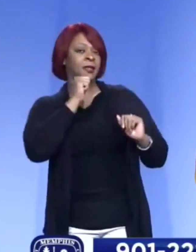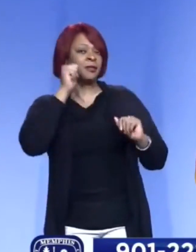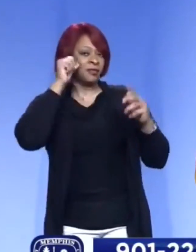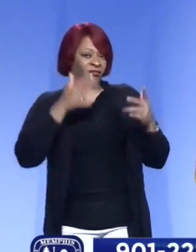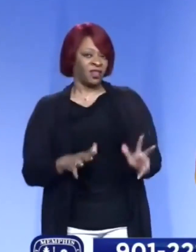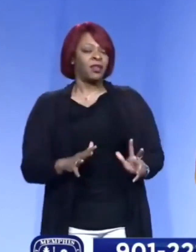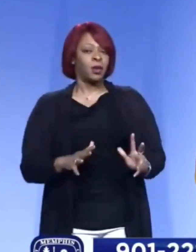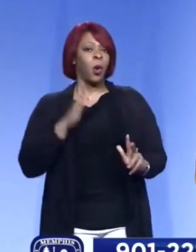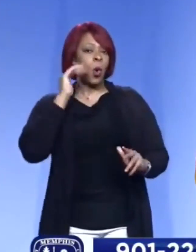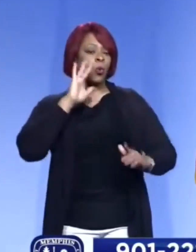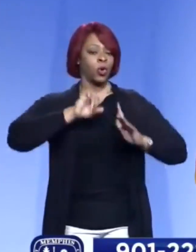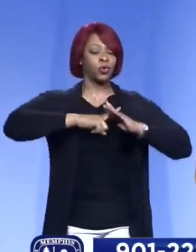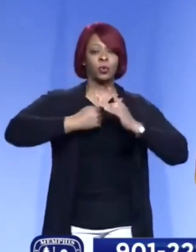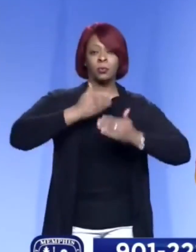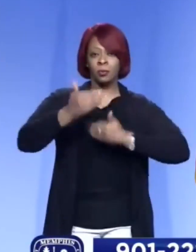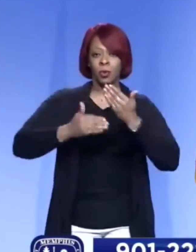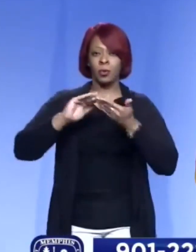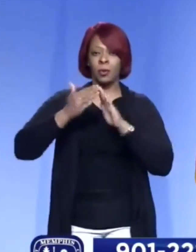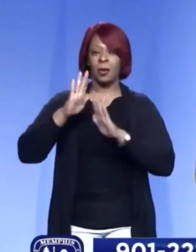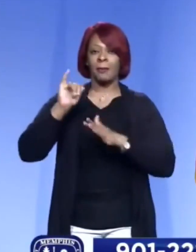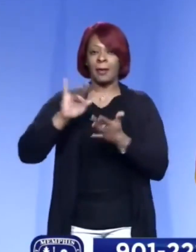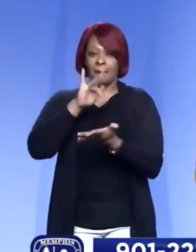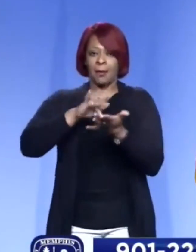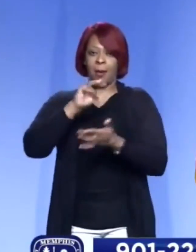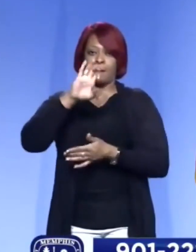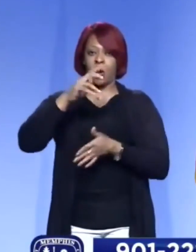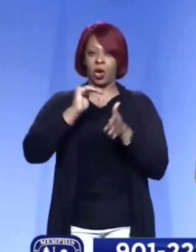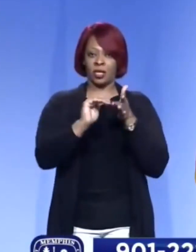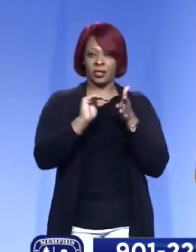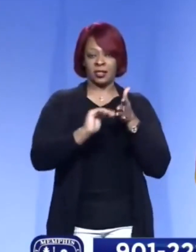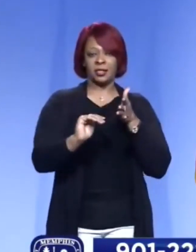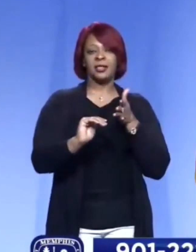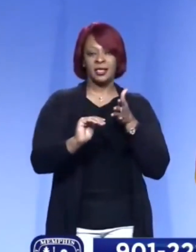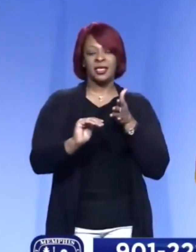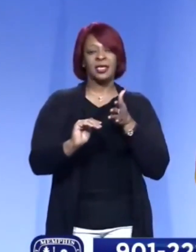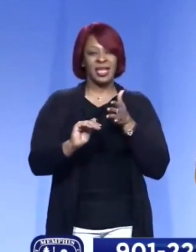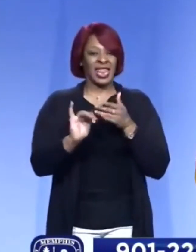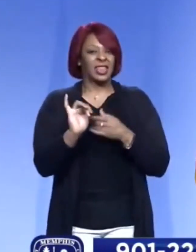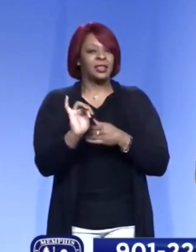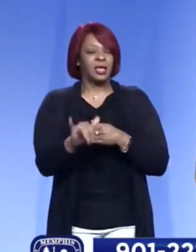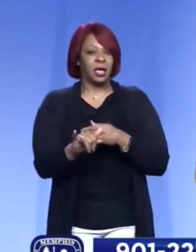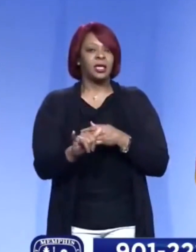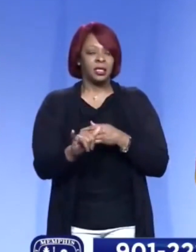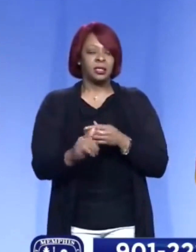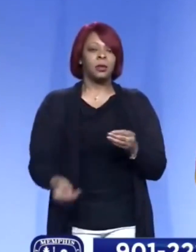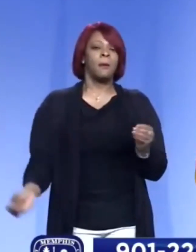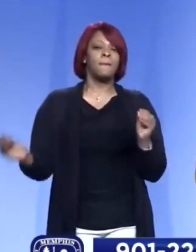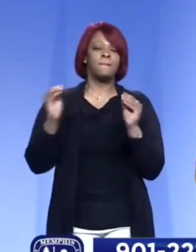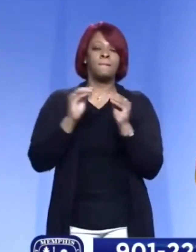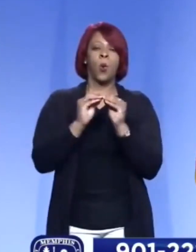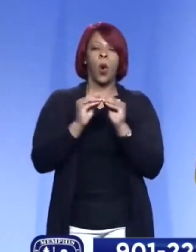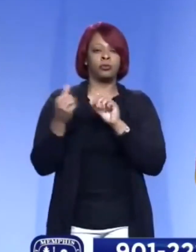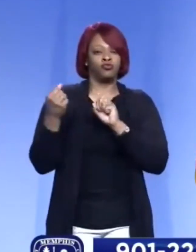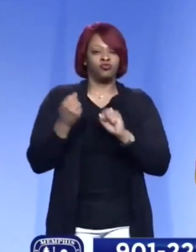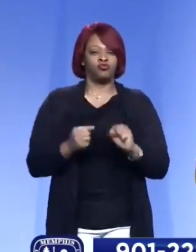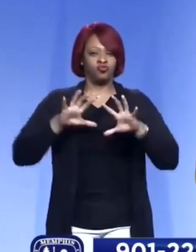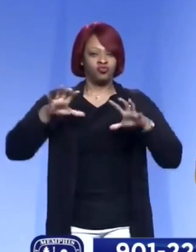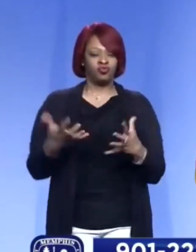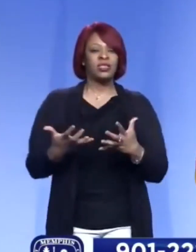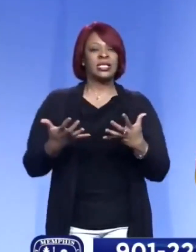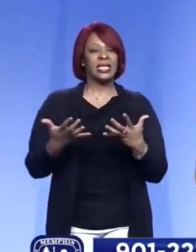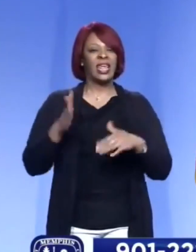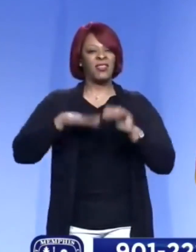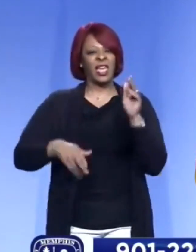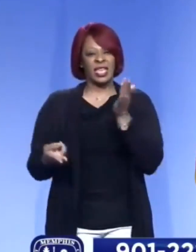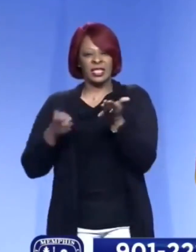y esperamos poder incorporar ese sistema en nuestra comunidad a mediados de marzo. Ese es un sistema mucho más